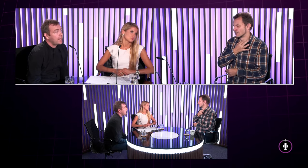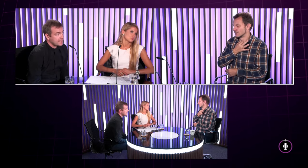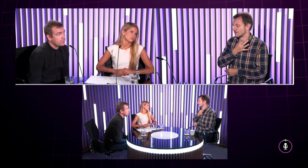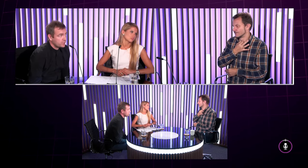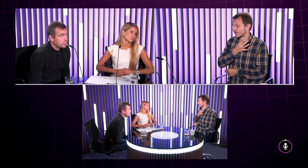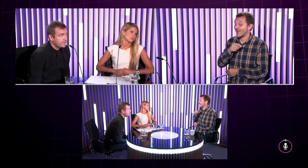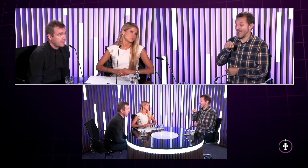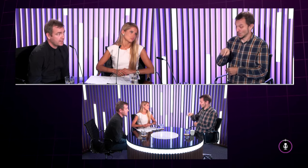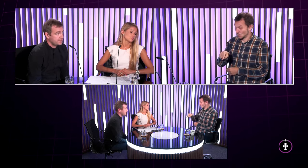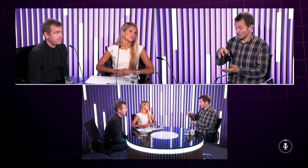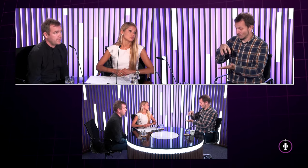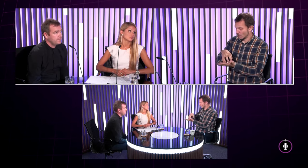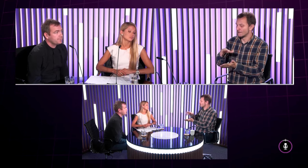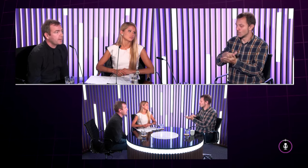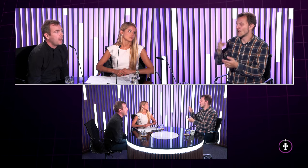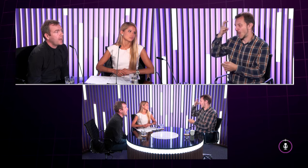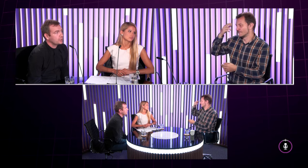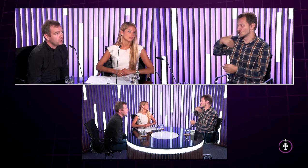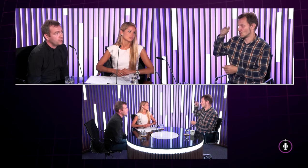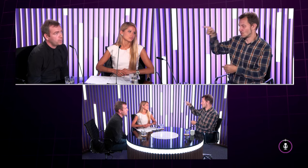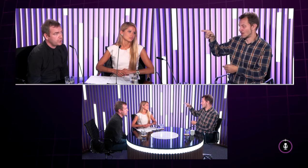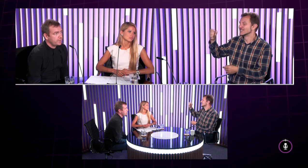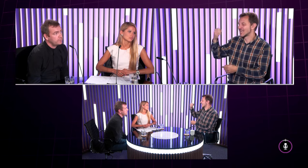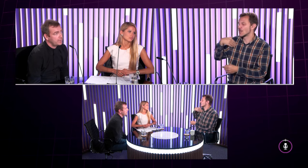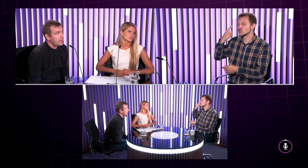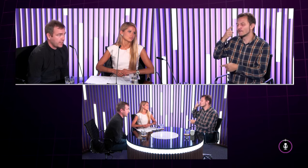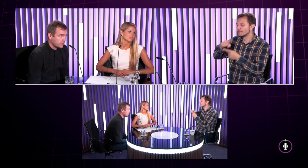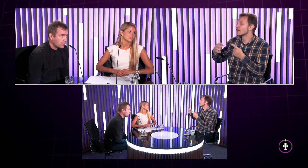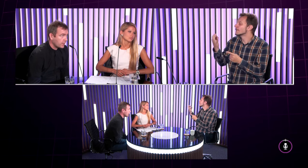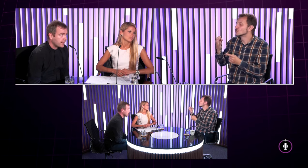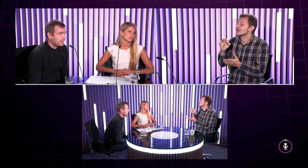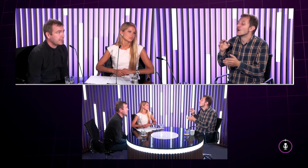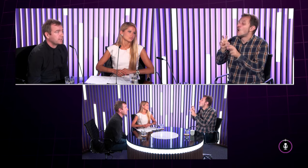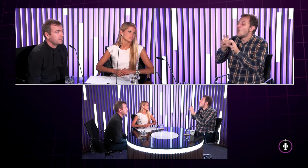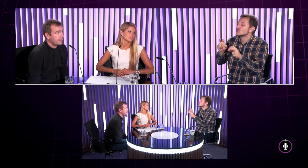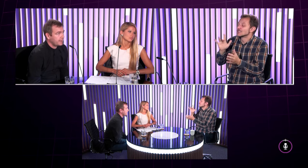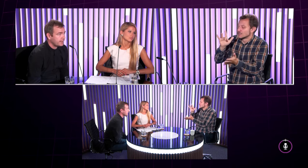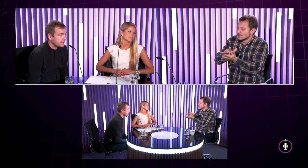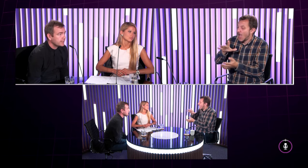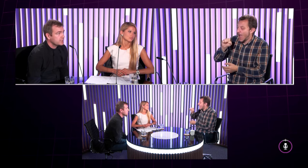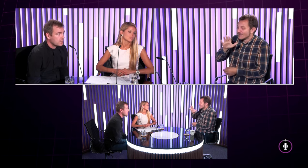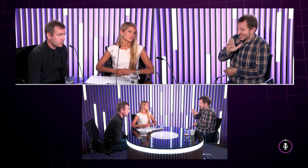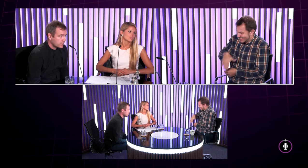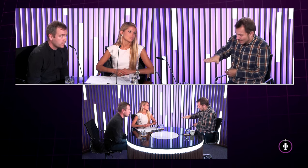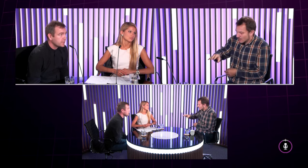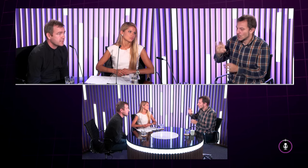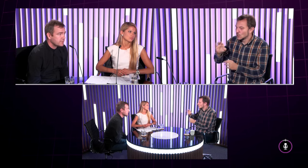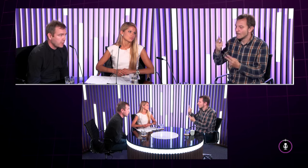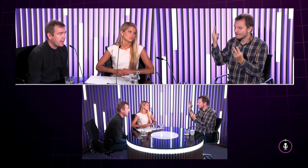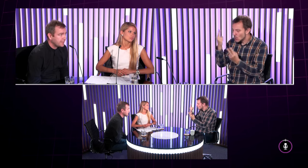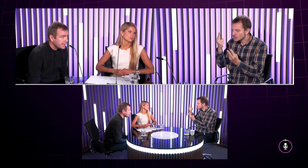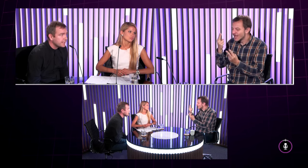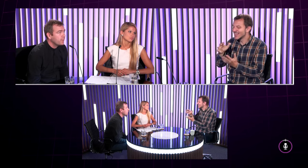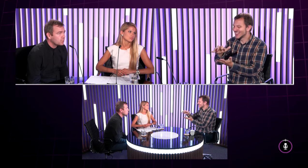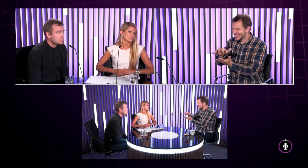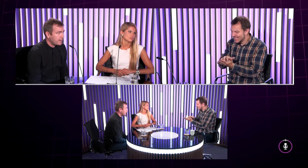a tam sa môže používať hlas a toto používajú hlavne aj v škole napríklad pre deti so sloveným postihnutím s tým